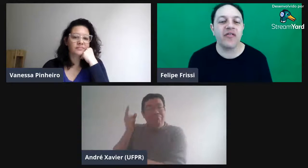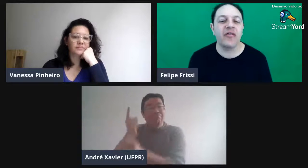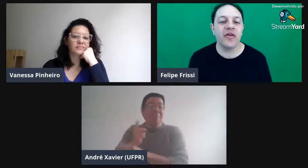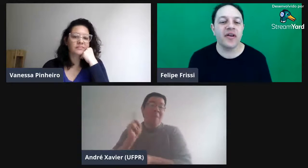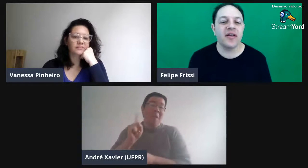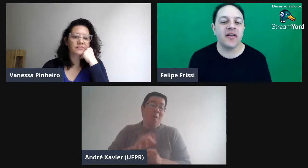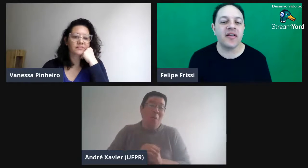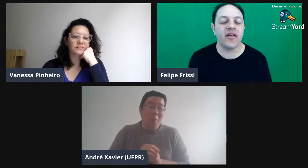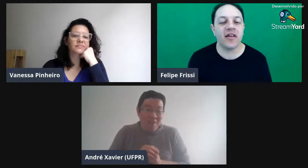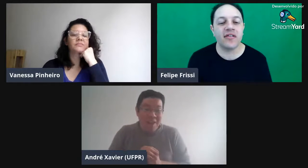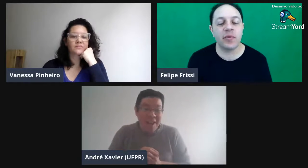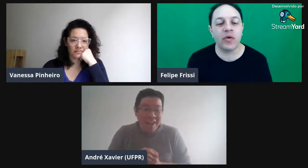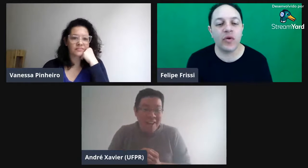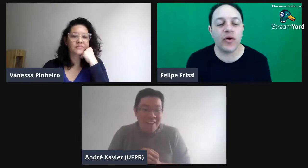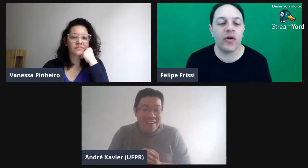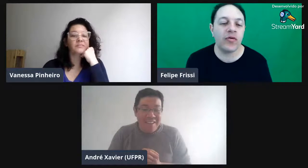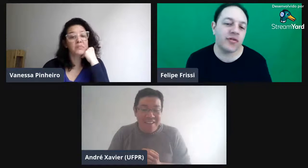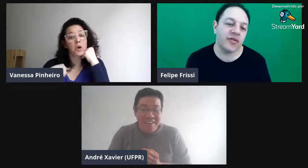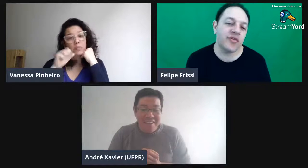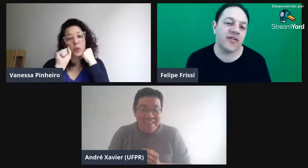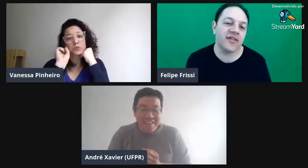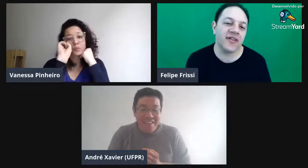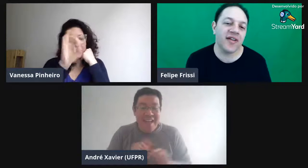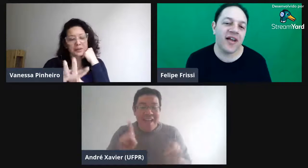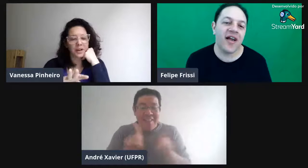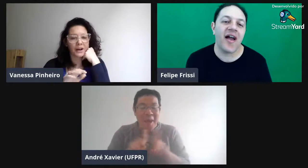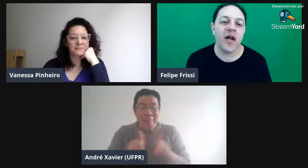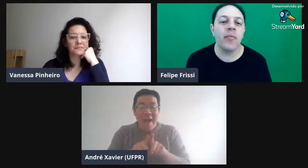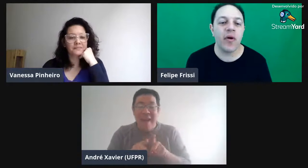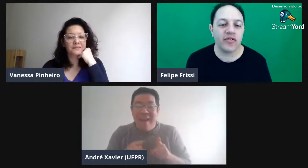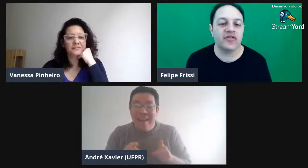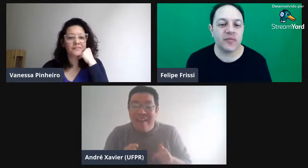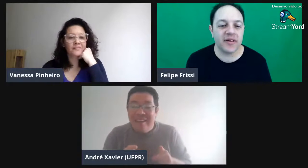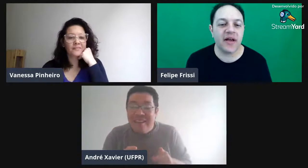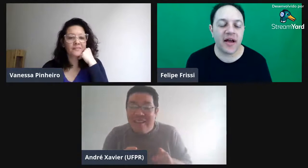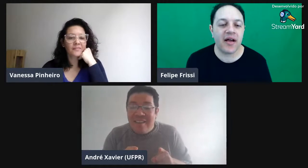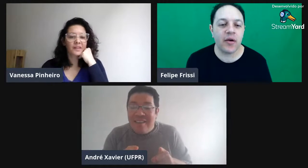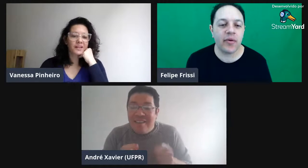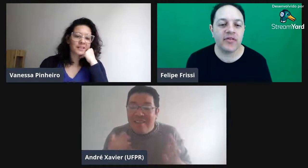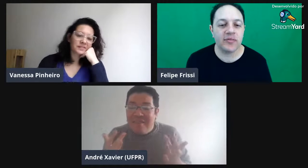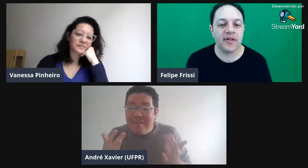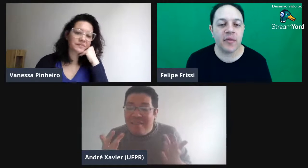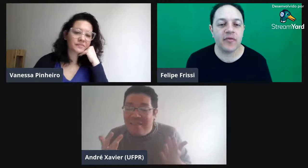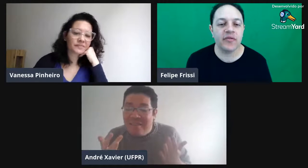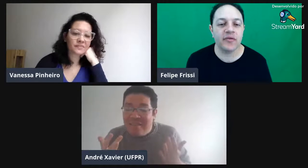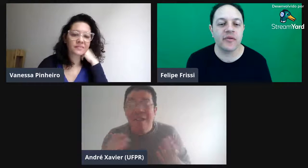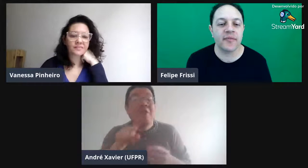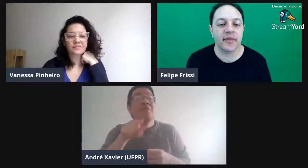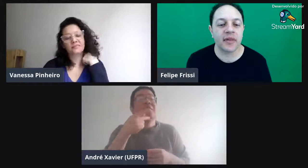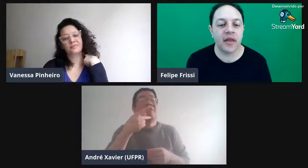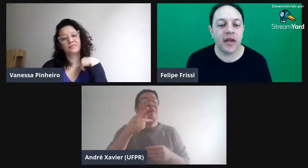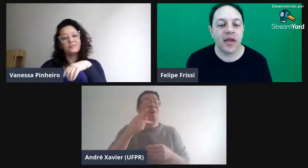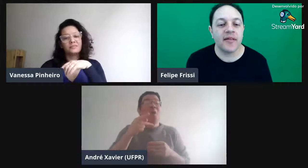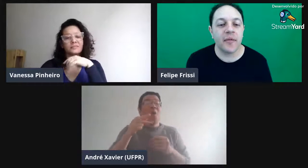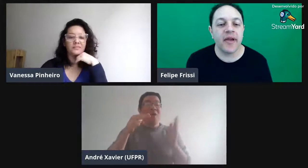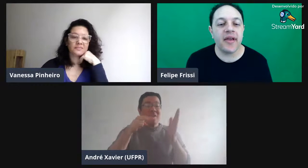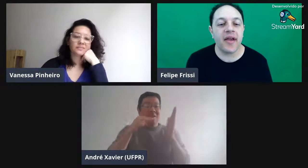que foi. Sabe que você procurou e não encontrou. Ah, eu posso te mandar, eu posso te mandar, professor. Também